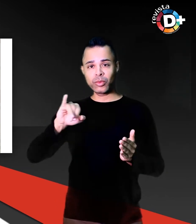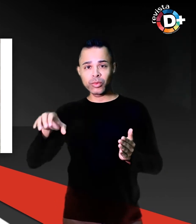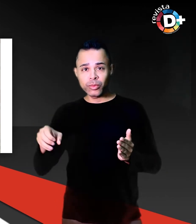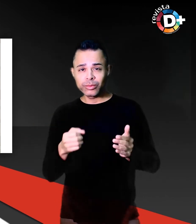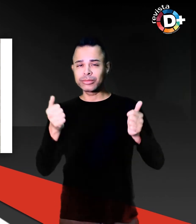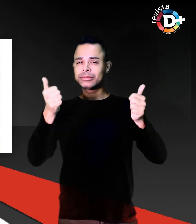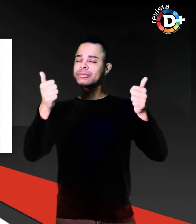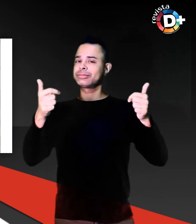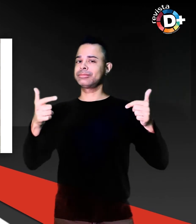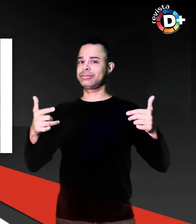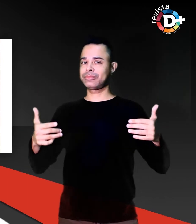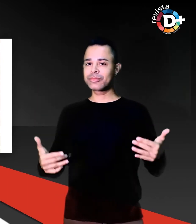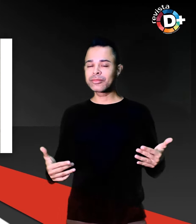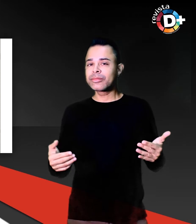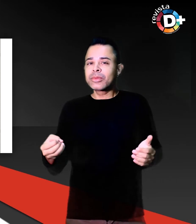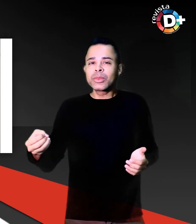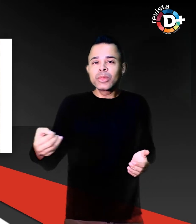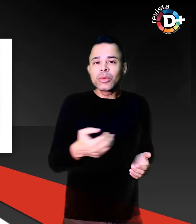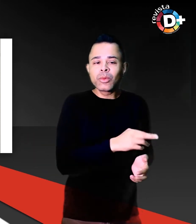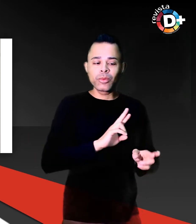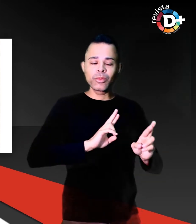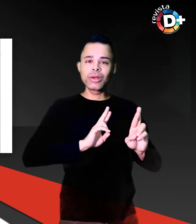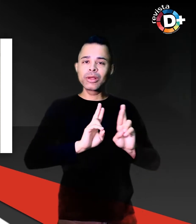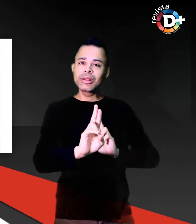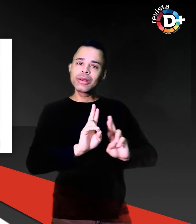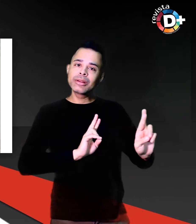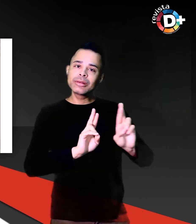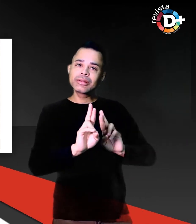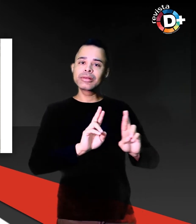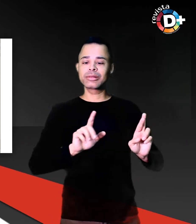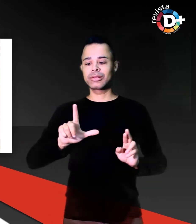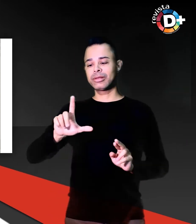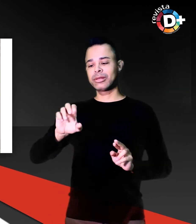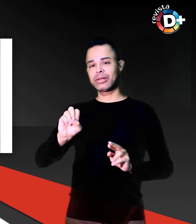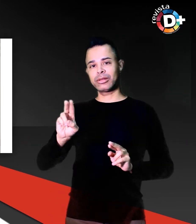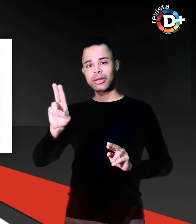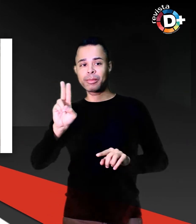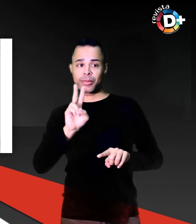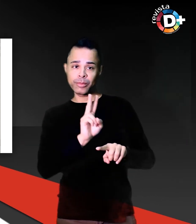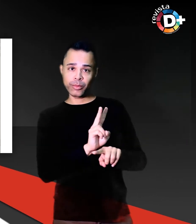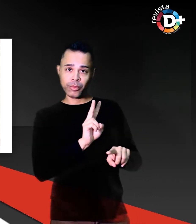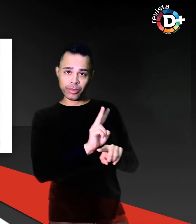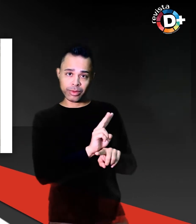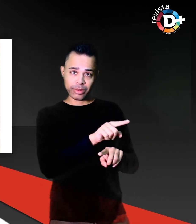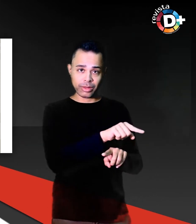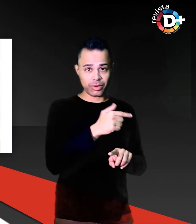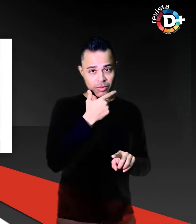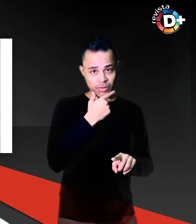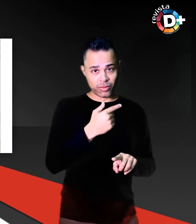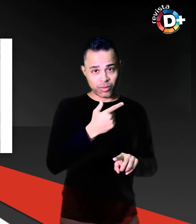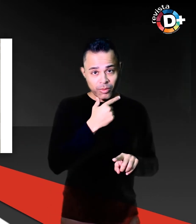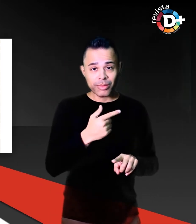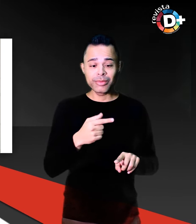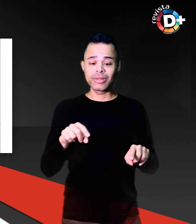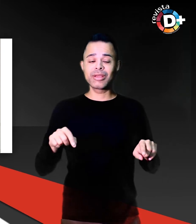relacionamento entre Lou, cuidadora, e Will, tetraplégico, bem como os seus momentos